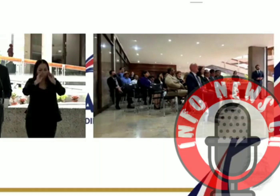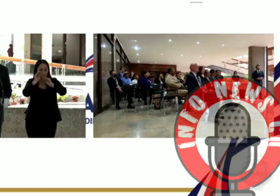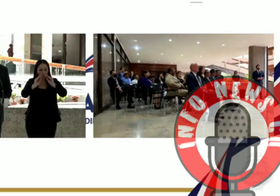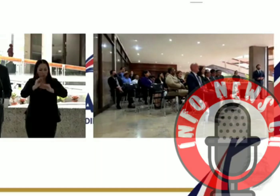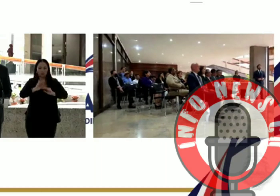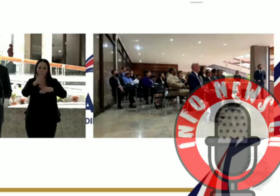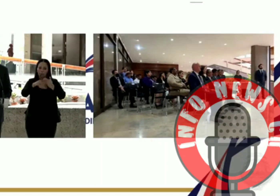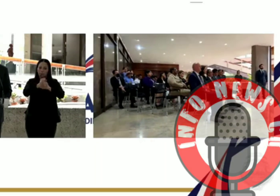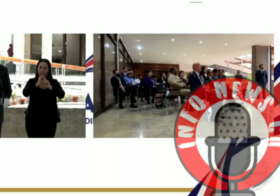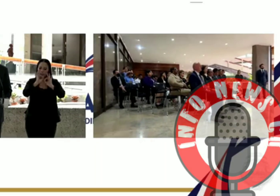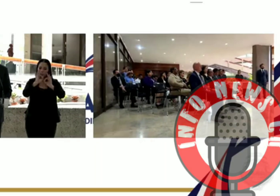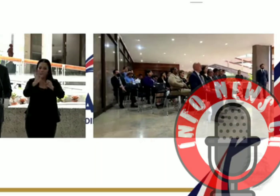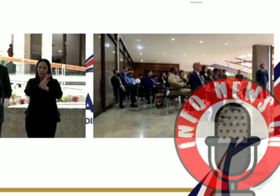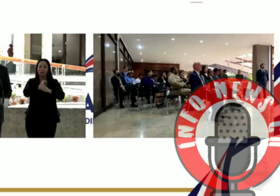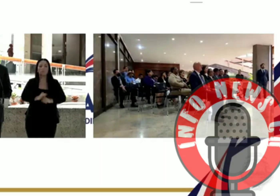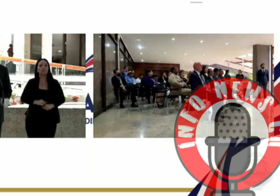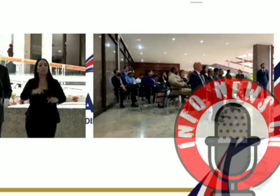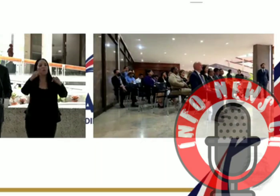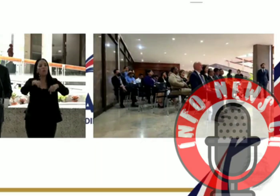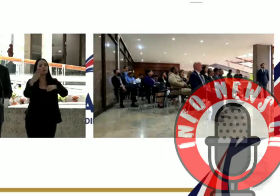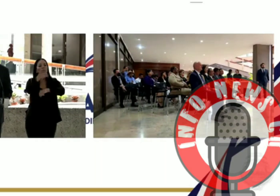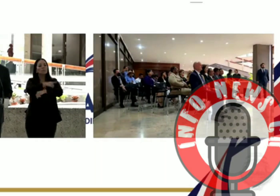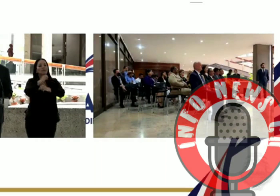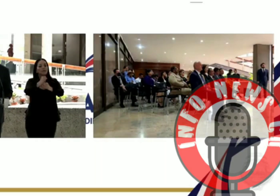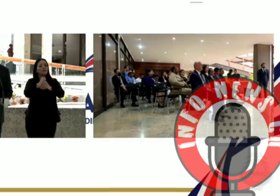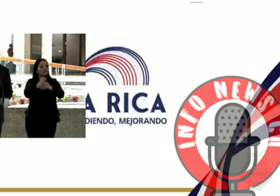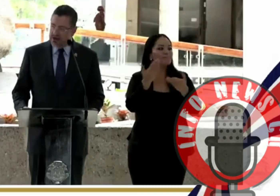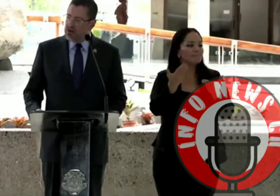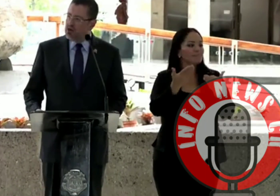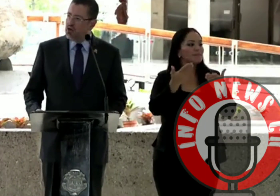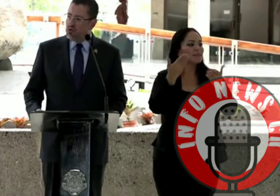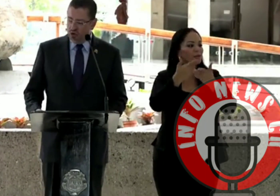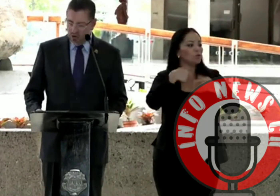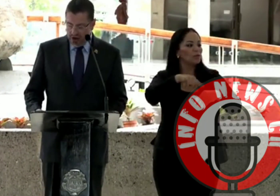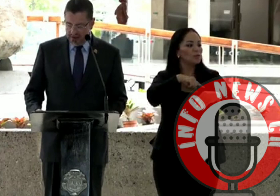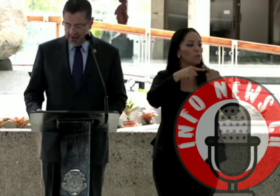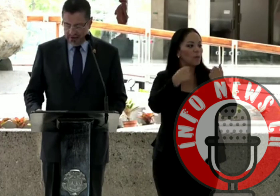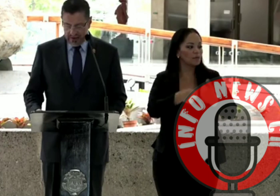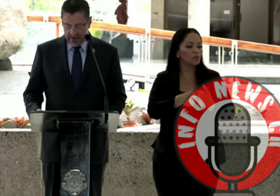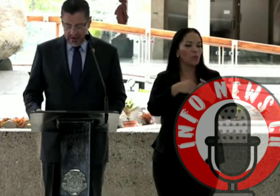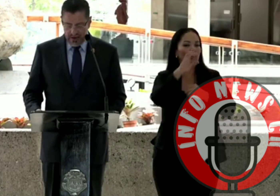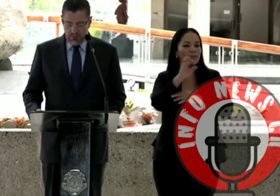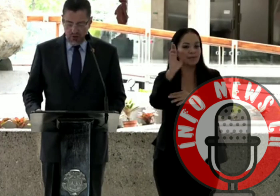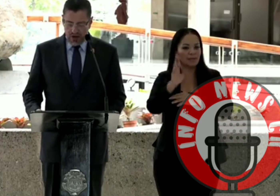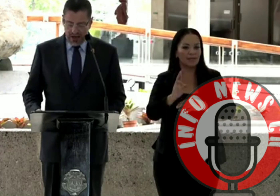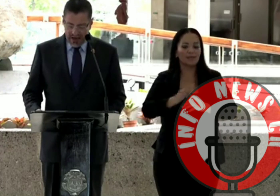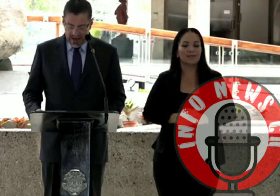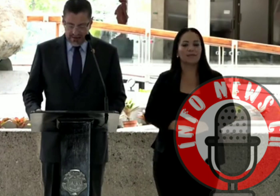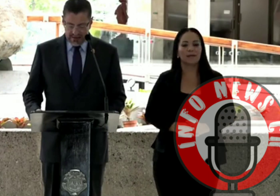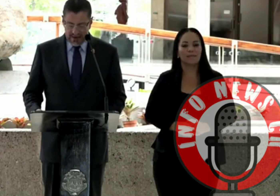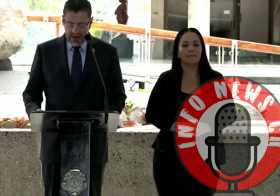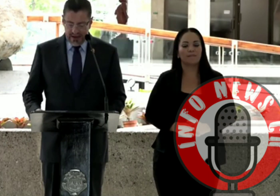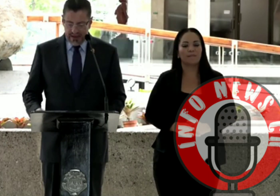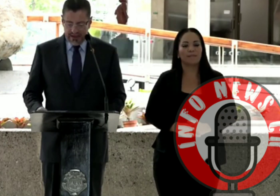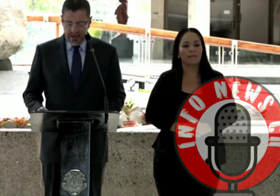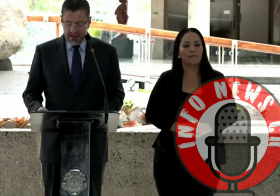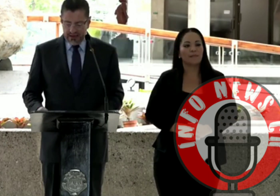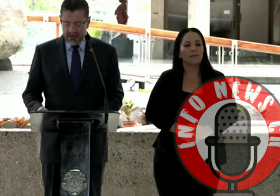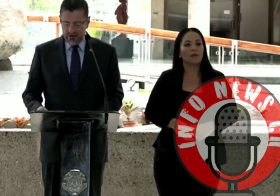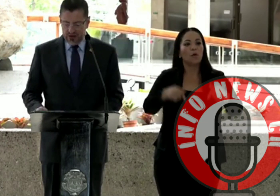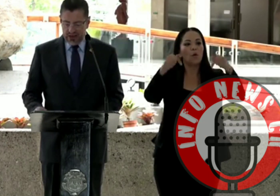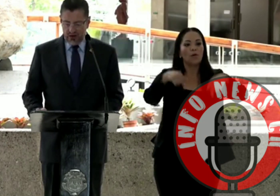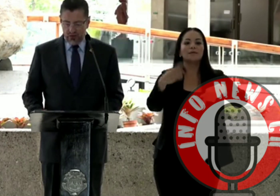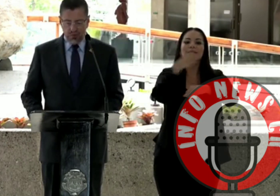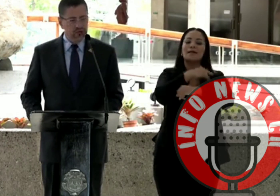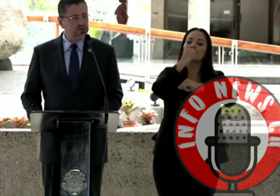Y hoy es un día cercano a nuestro corazón costarricense, como lo es y porque es el Día